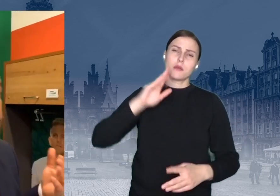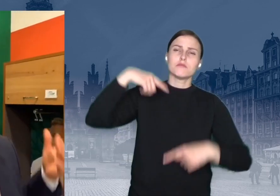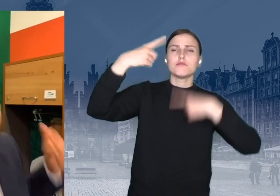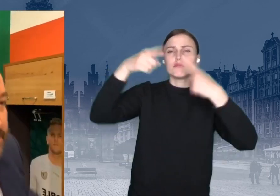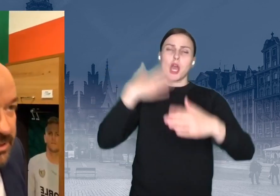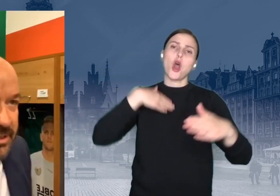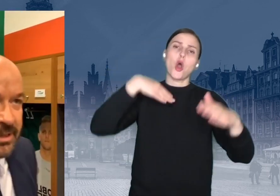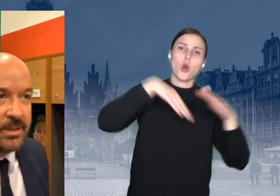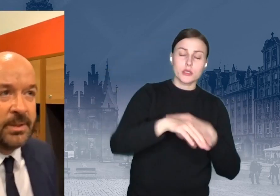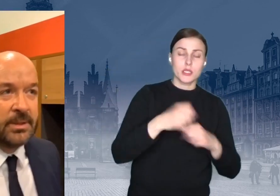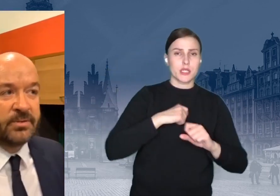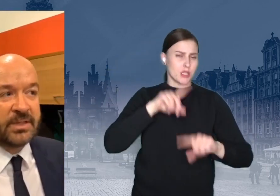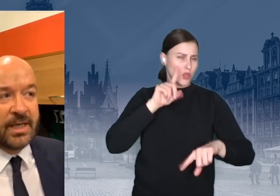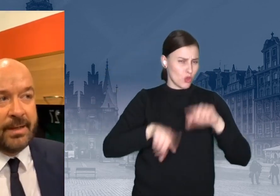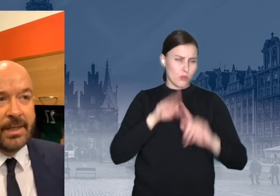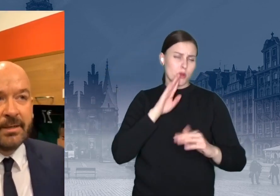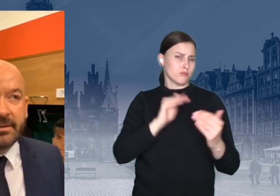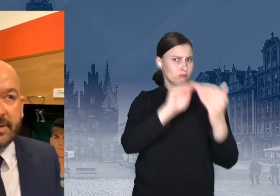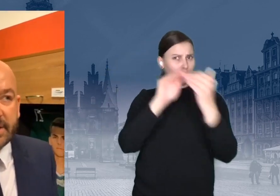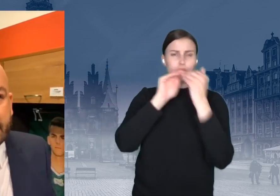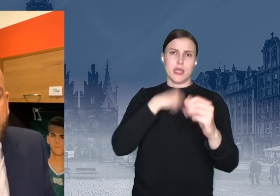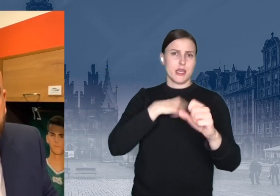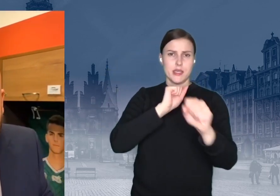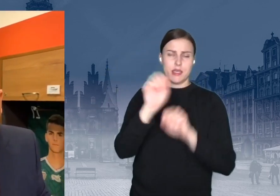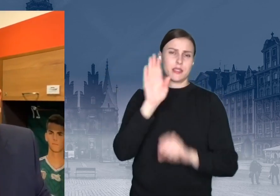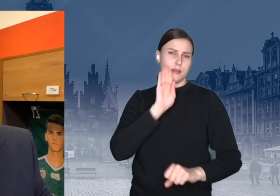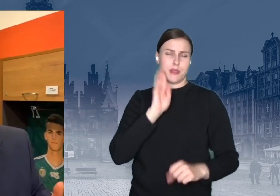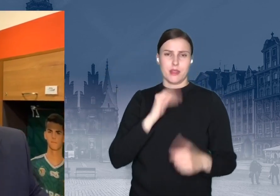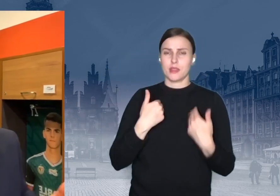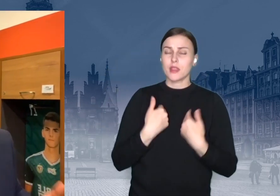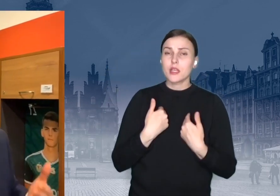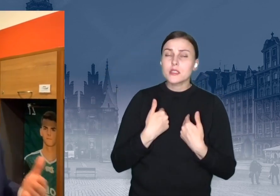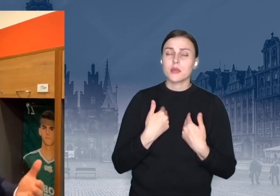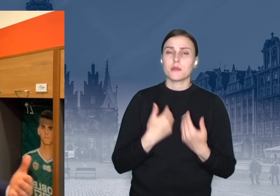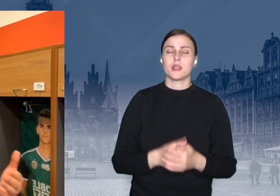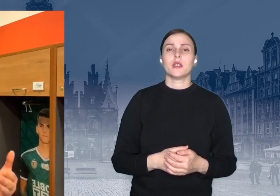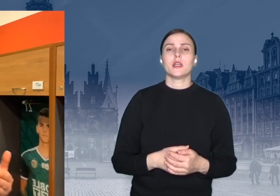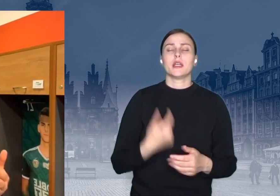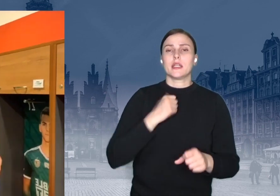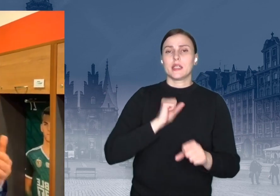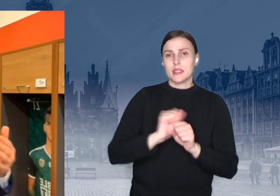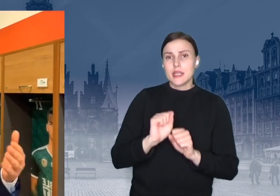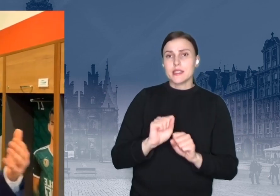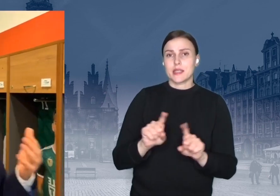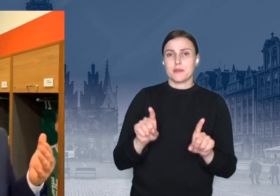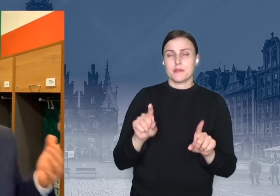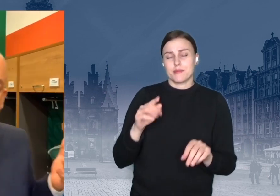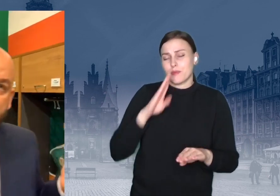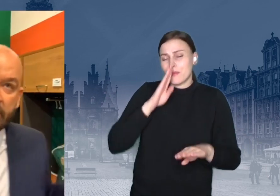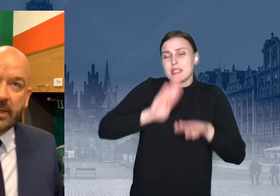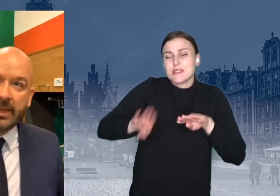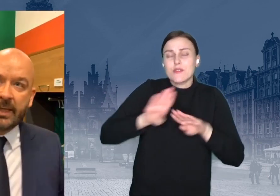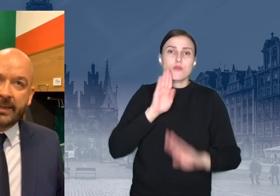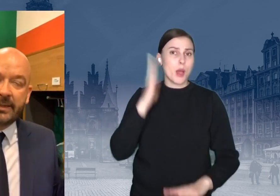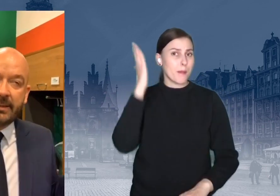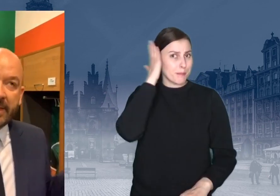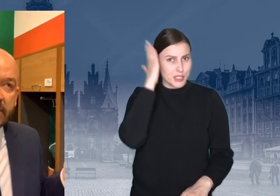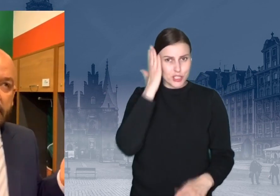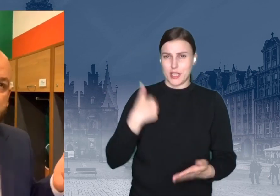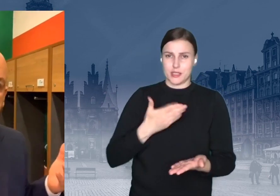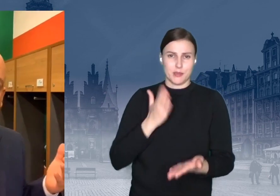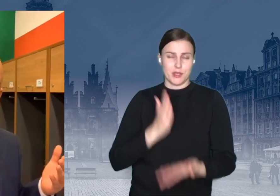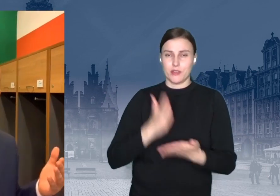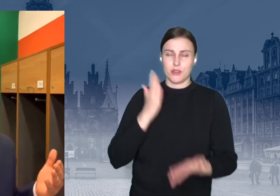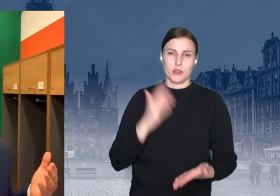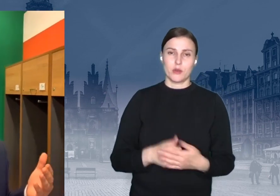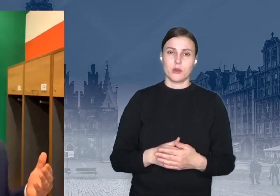czas jestem jednym z Was, ale w sensie będę po prostu zwykłym mieszkańcem, w jak najlepszym tego słowa znaczeniu, nie mający może istotnego